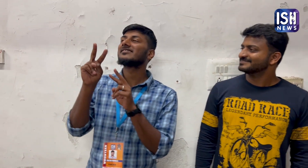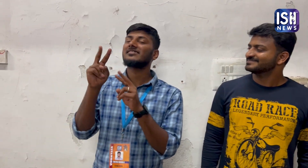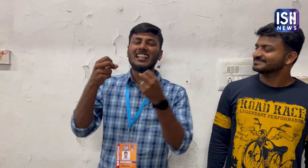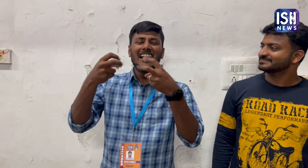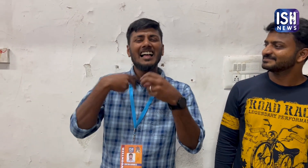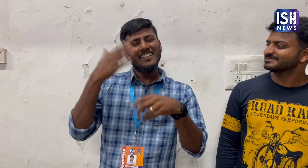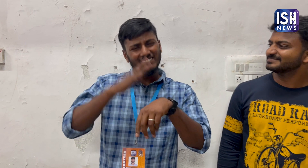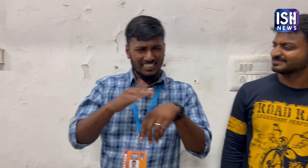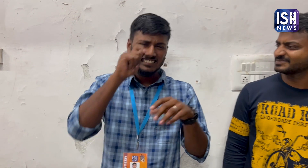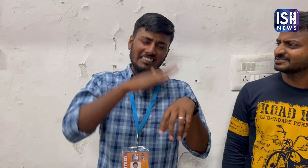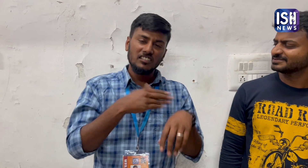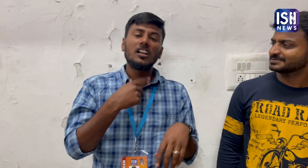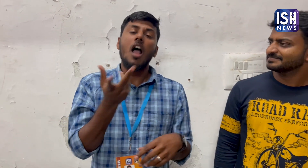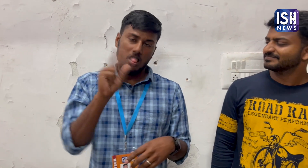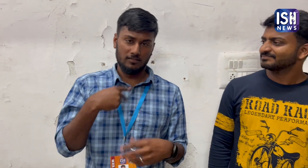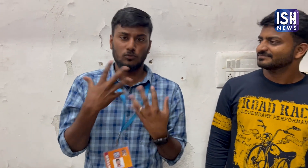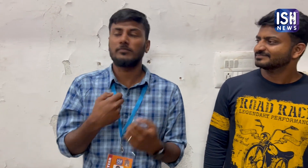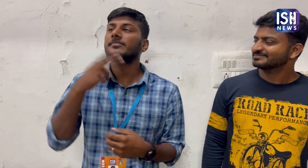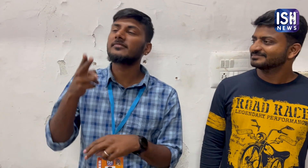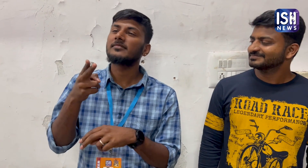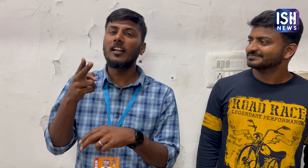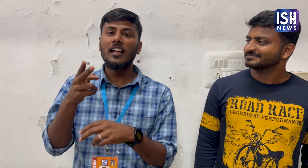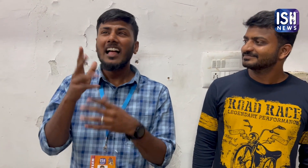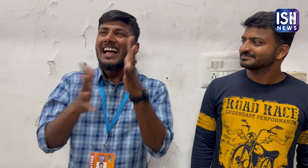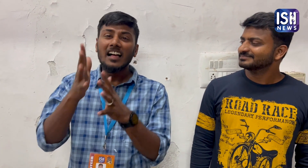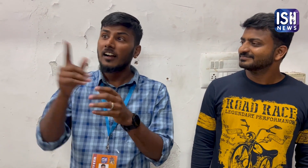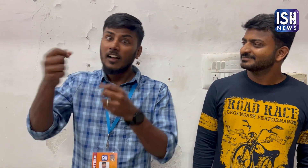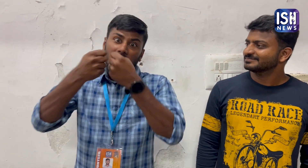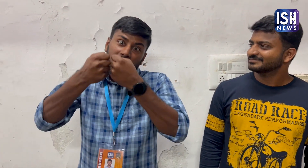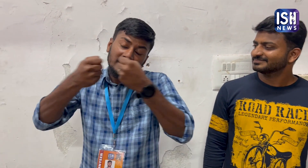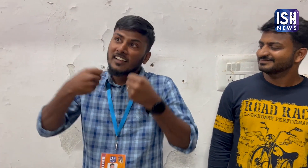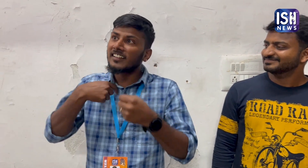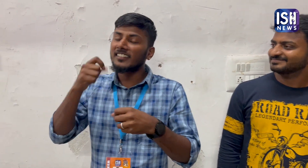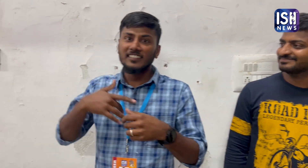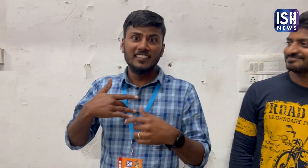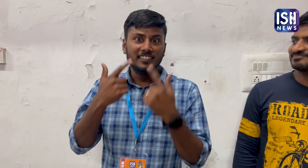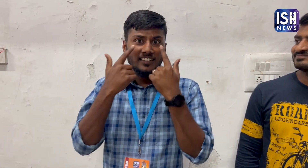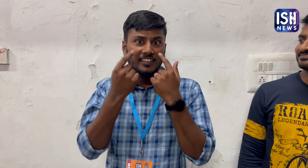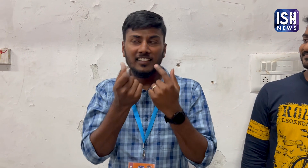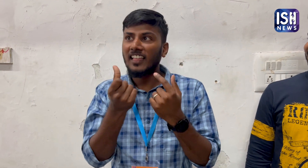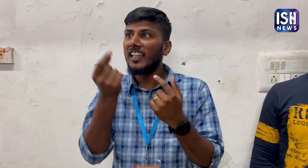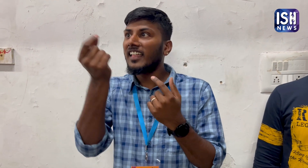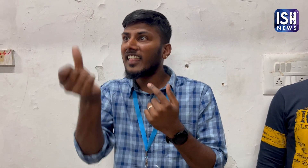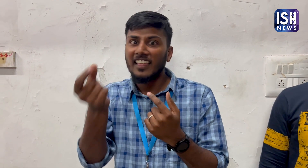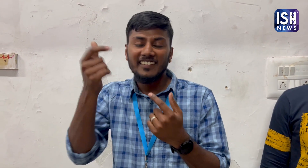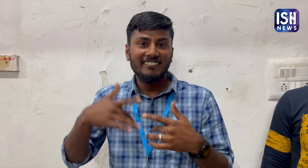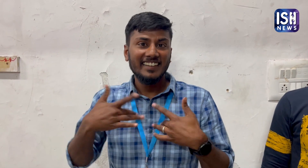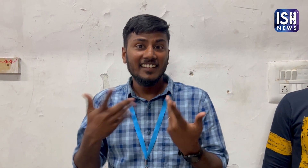फिल्म पहले देख ली थी लेकिन ISL इंटर्प्रेटेशन के साथ देखने के लिए फिर से आया था कुछ दुरुष्यों थे जिसकी व्याक्या ने मुझे